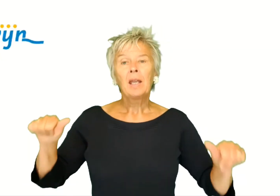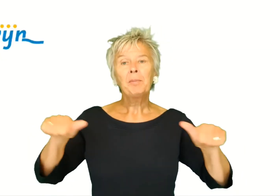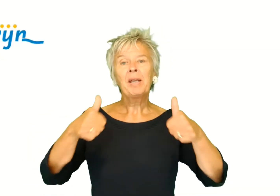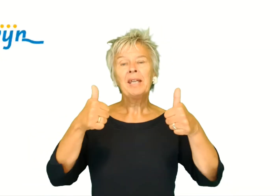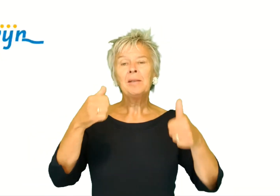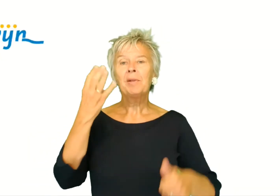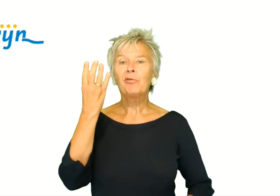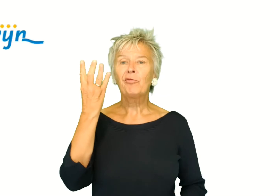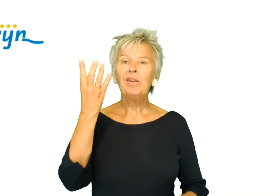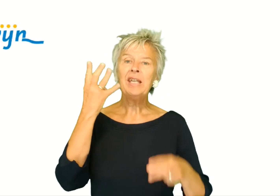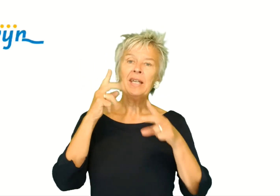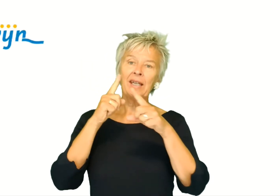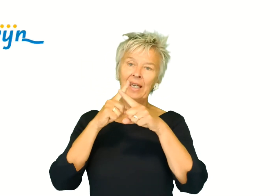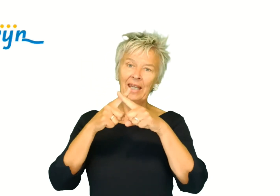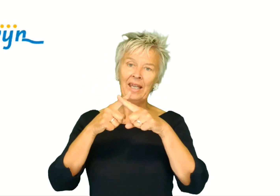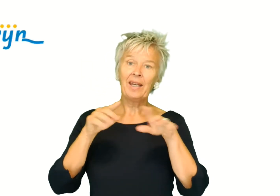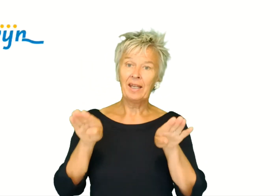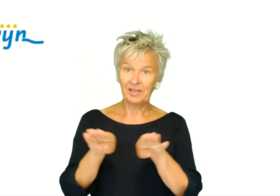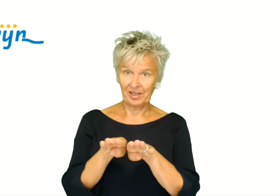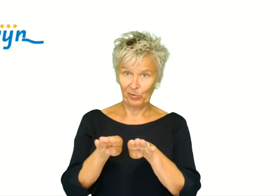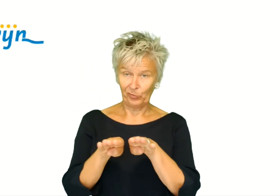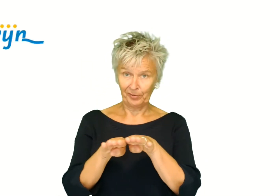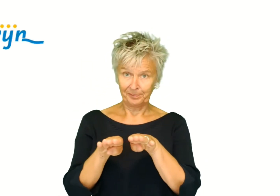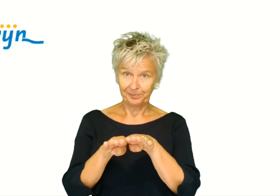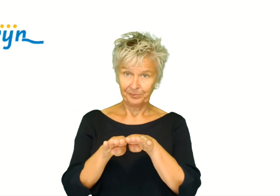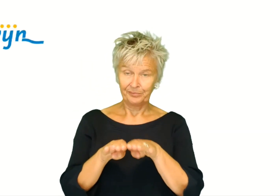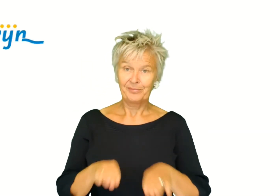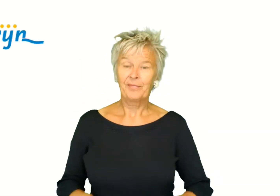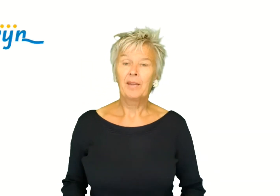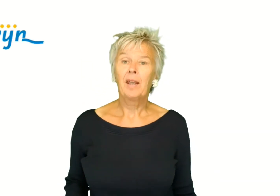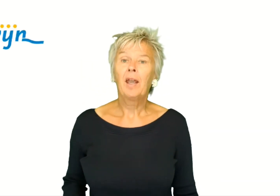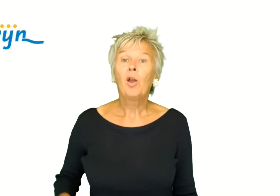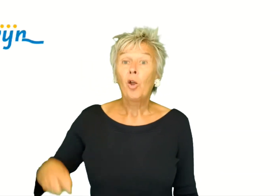Het begint met vier keer hetzelfde.